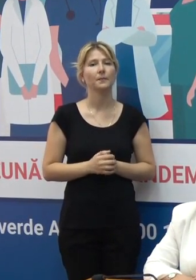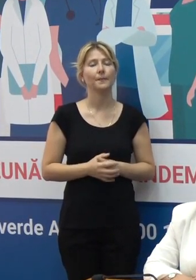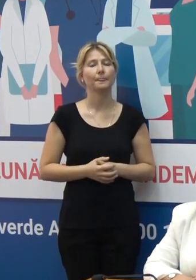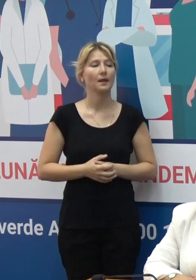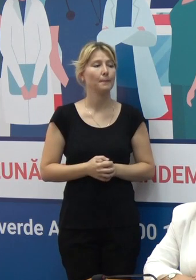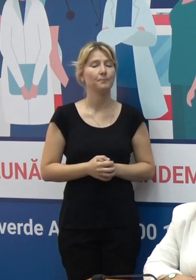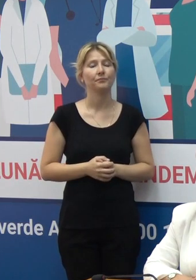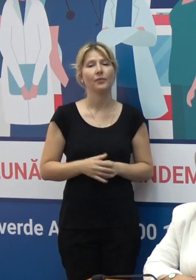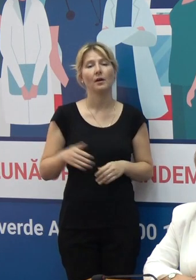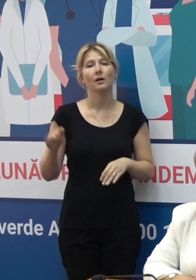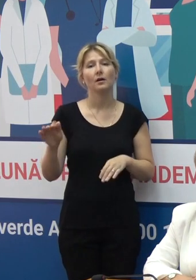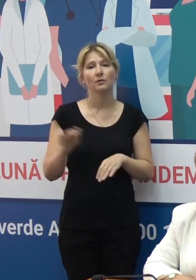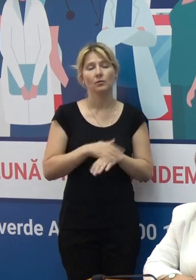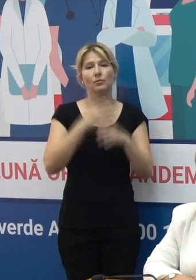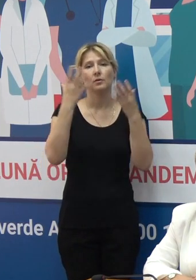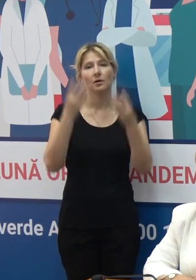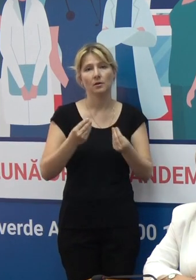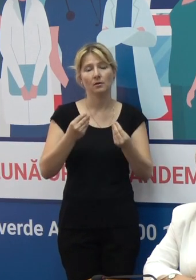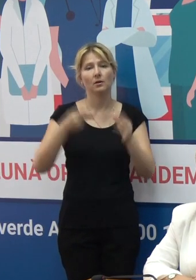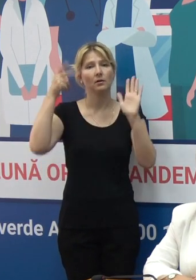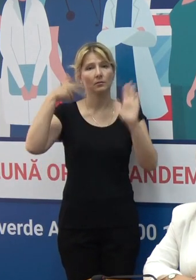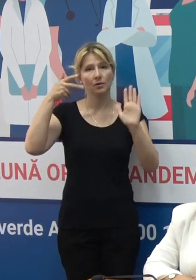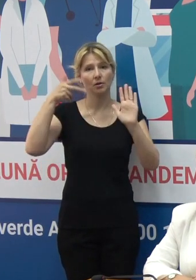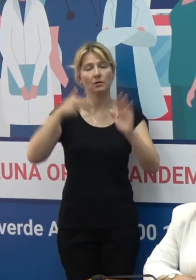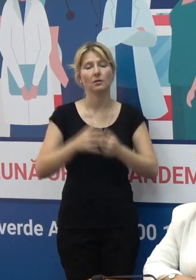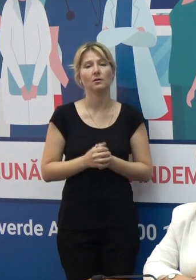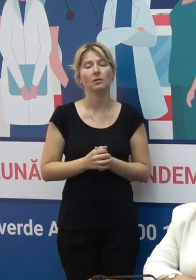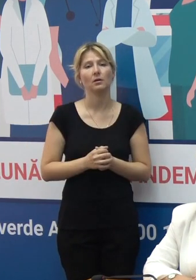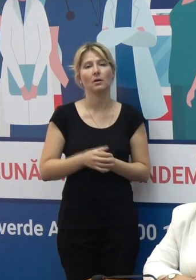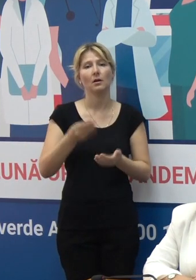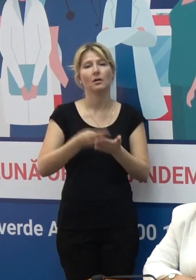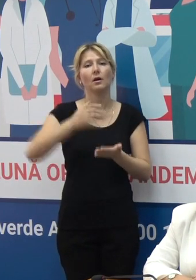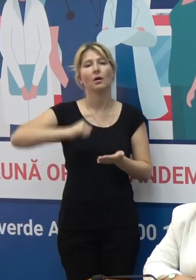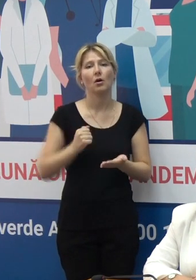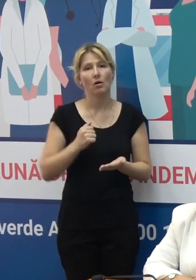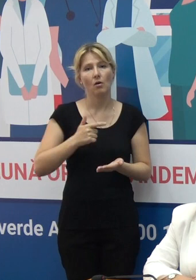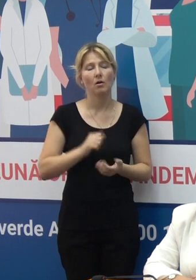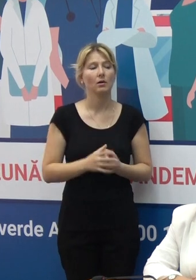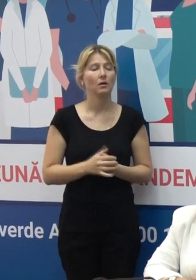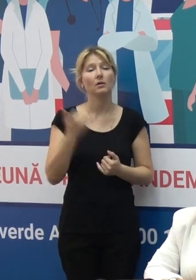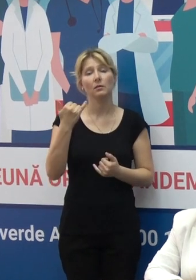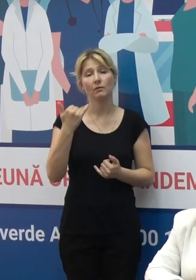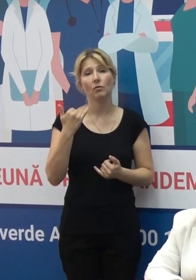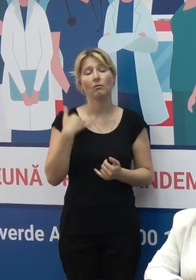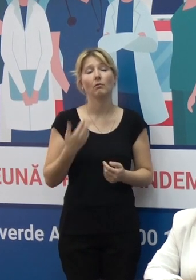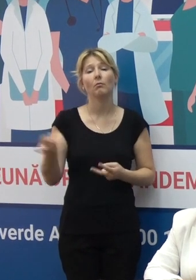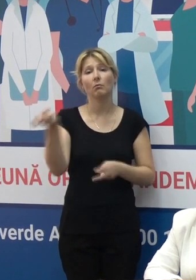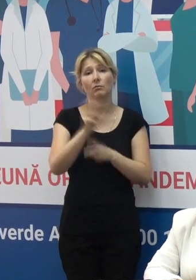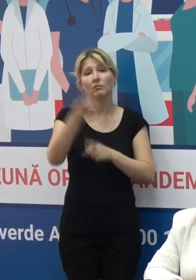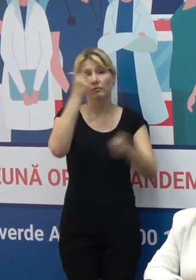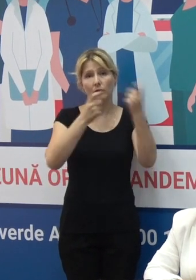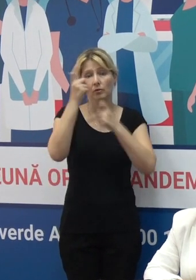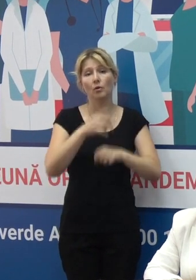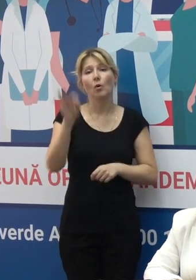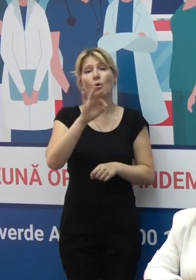Bine ziua, stimați reprezentanța Mass Media, stimați colegi, astăzi venim cu informații